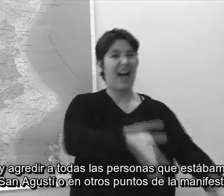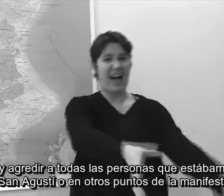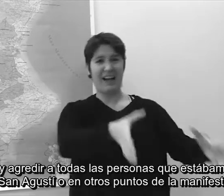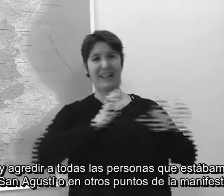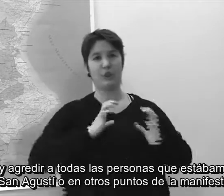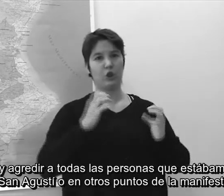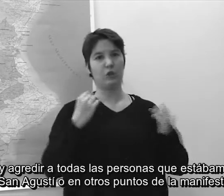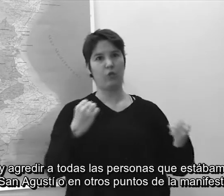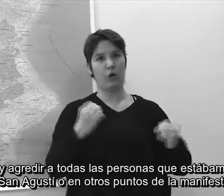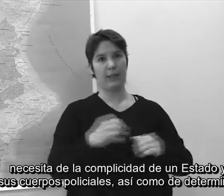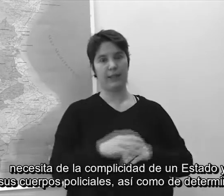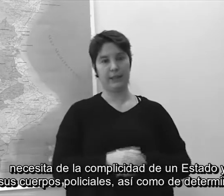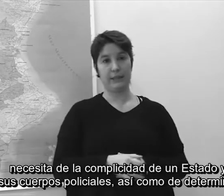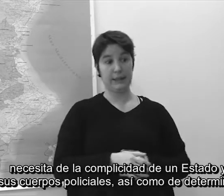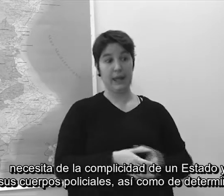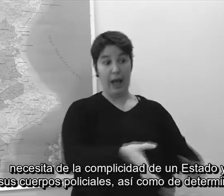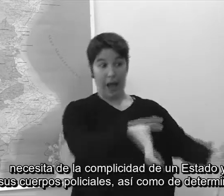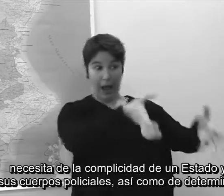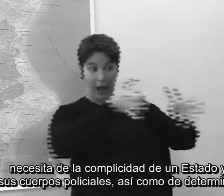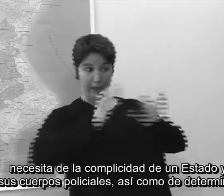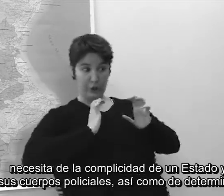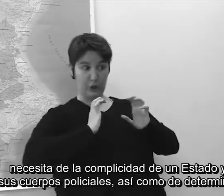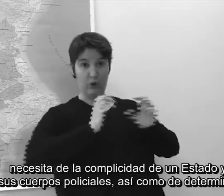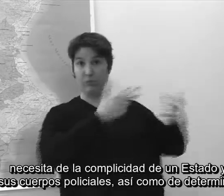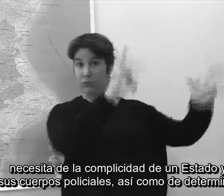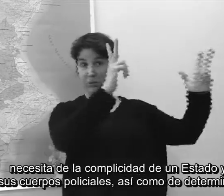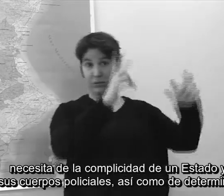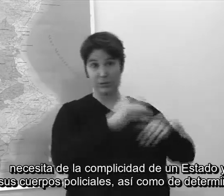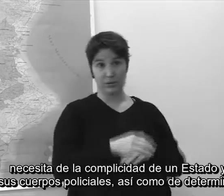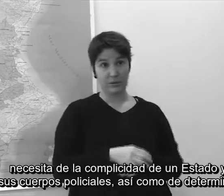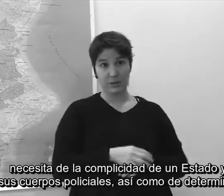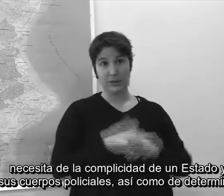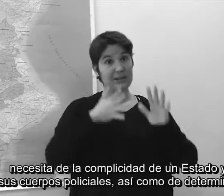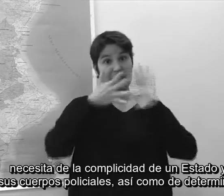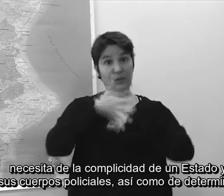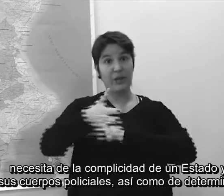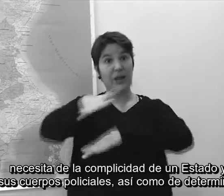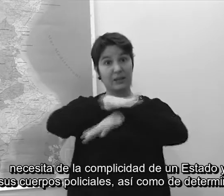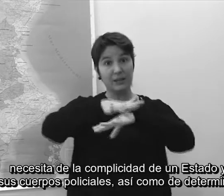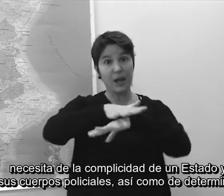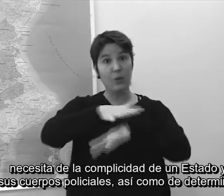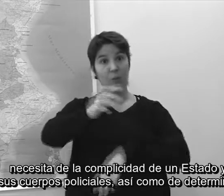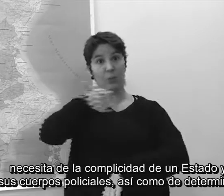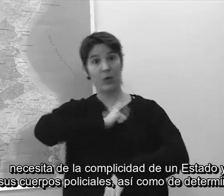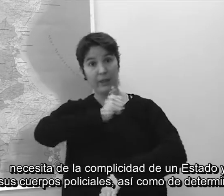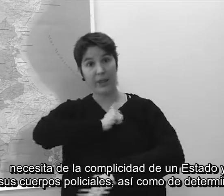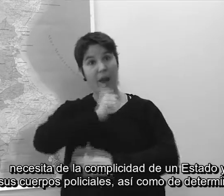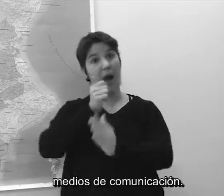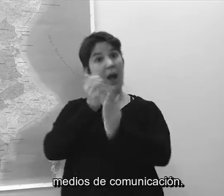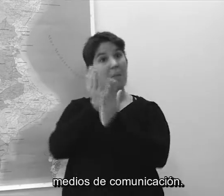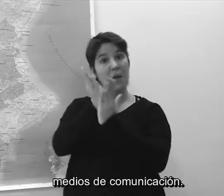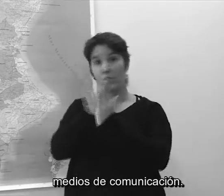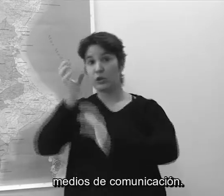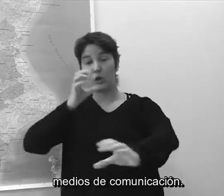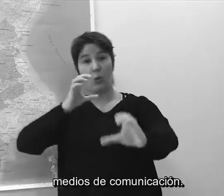'impunitat necessita de la complicitat de l'Estat, dels cossos policials i dels mitjans de comunicació.